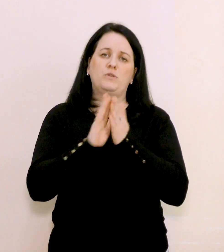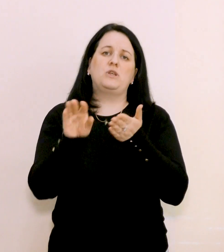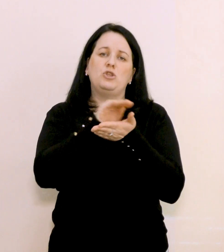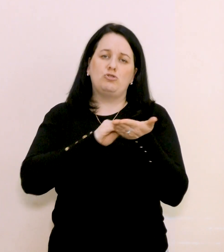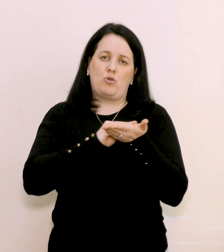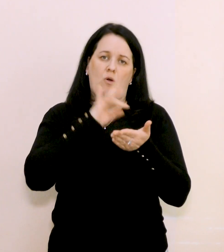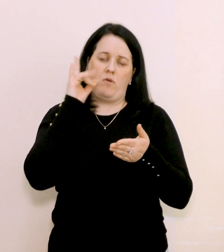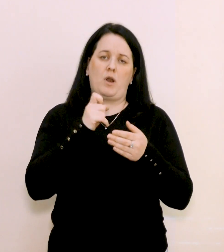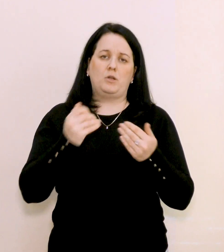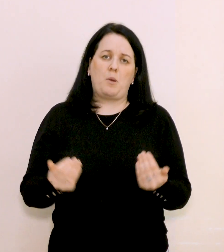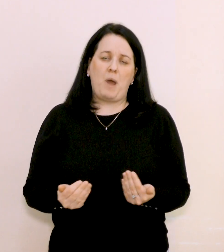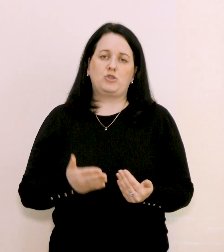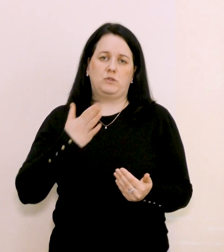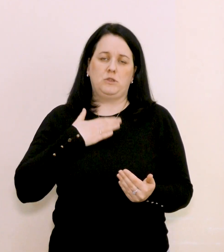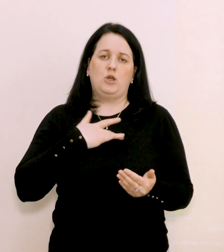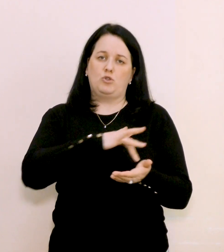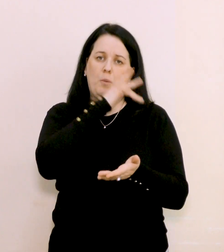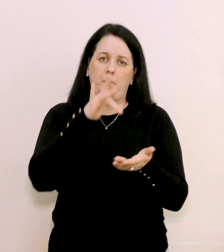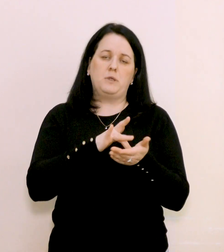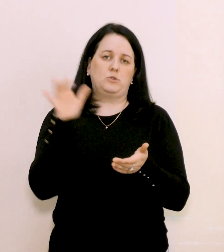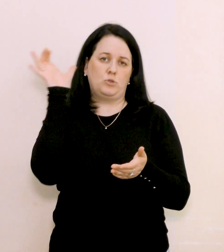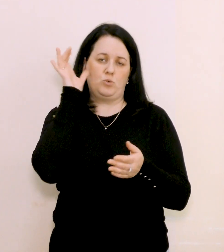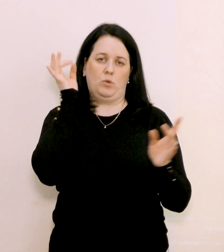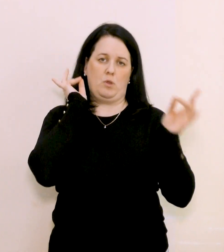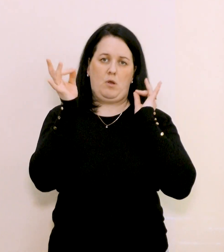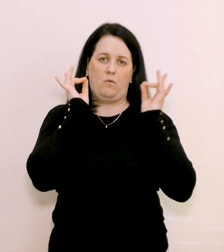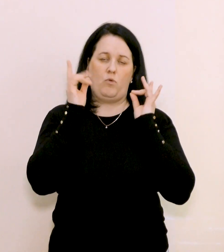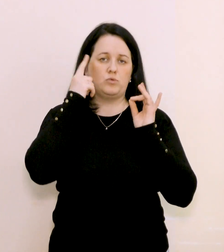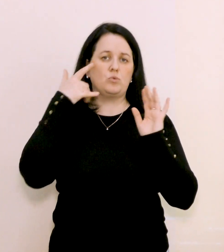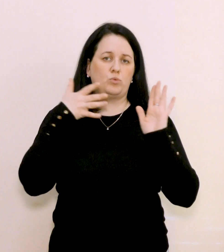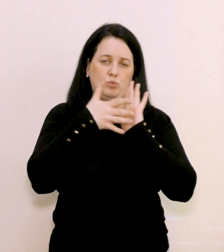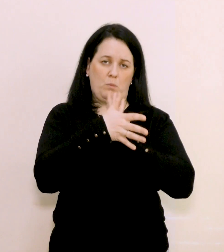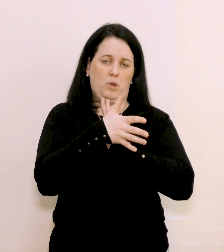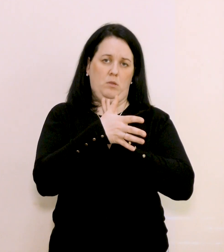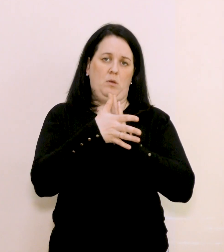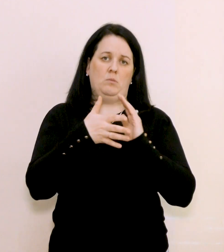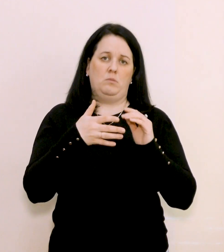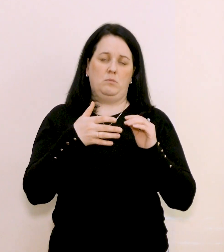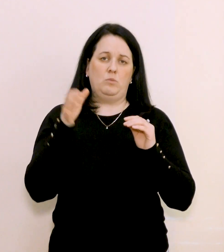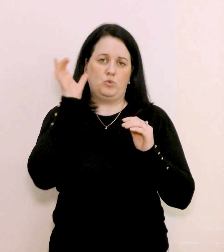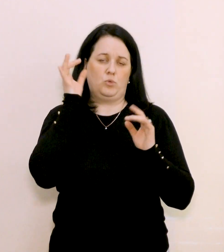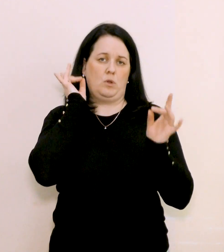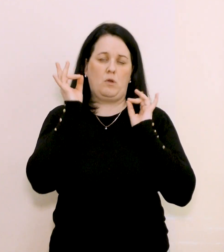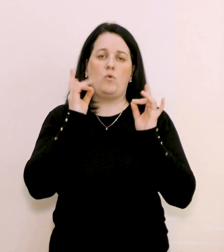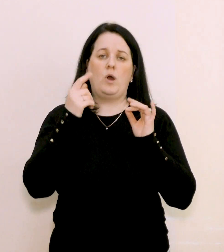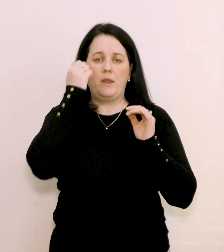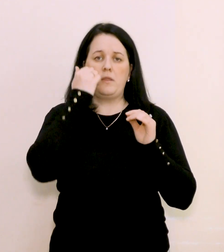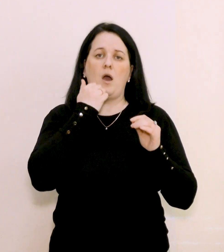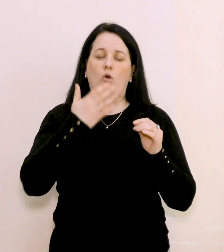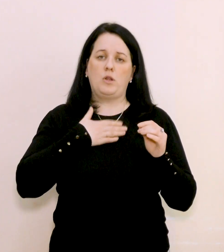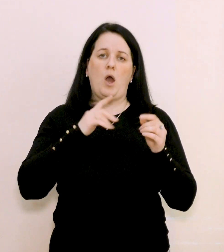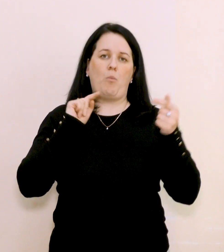мешканців нашого міста реагувати на повітряну тривогу, з розумінням поставитися. Дійсно, дякуємо нашим